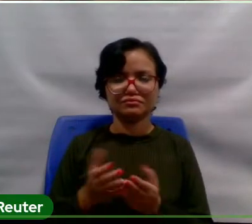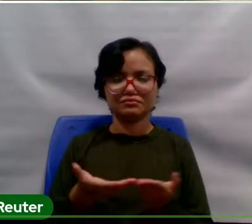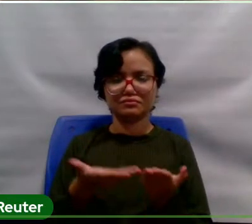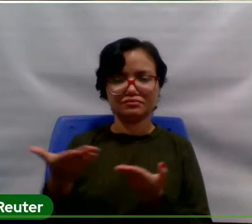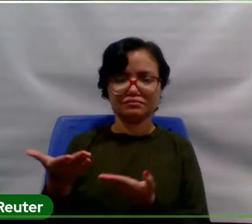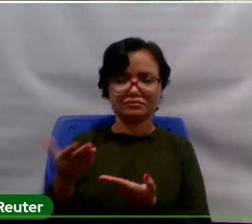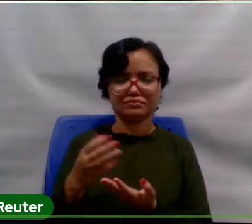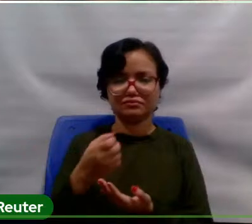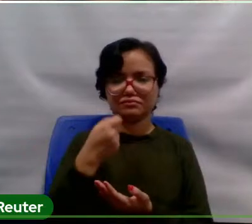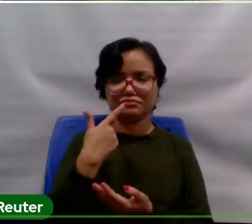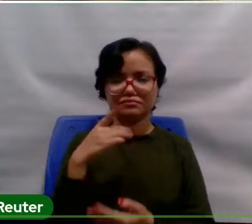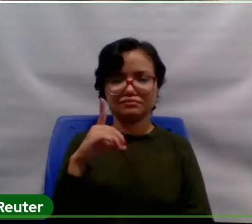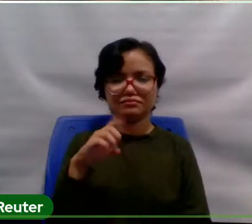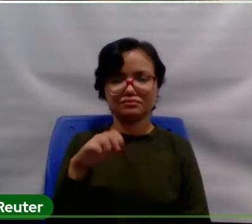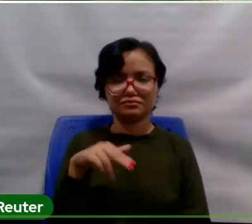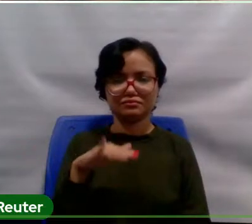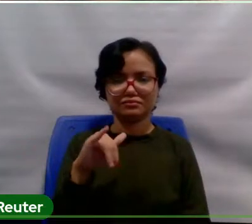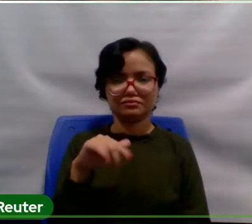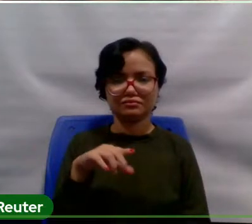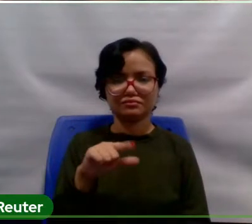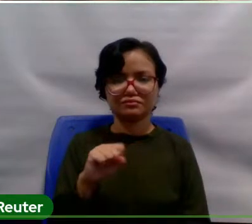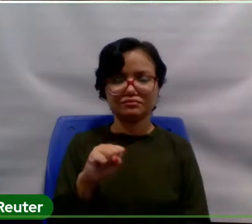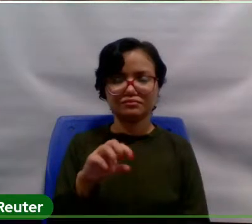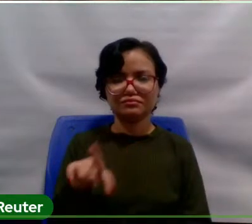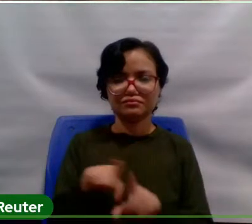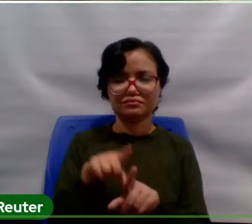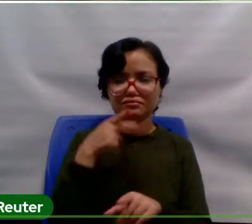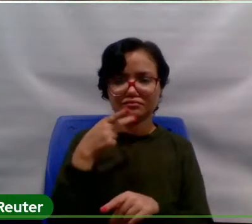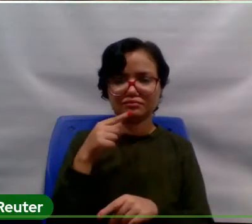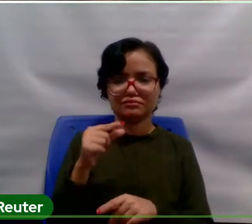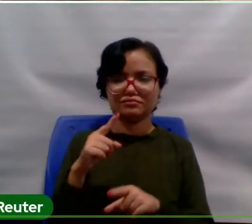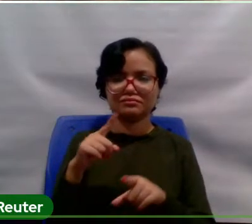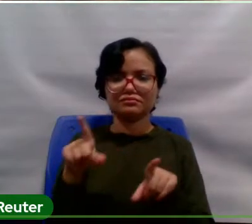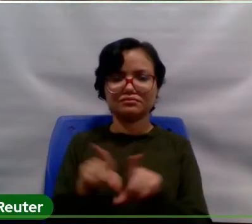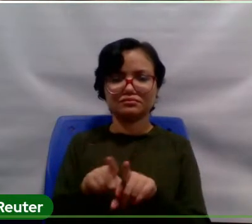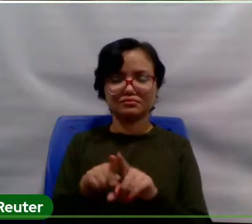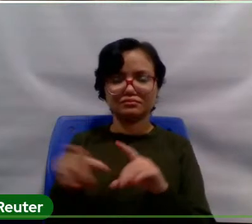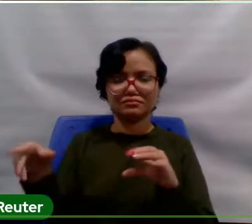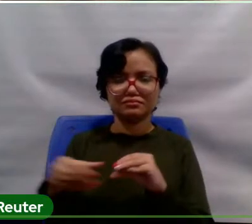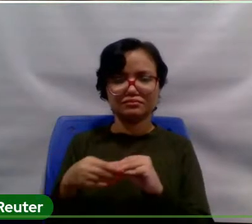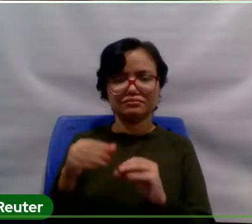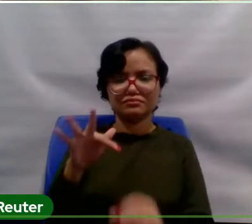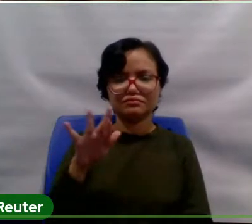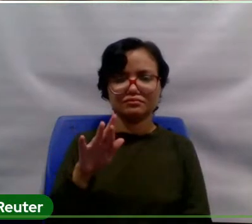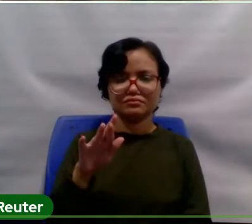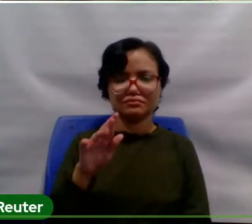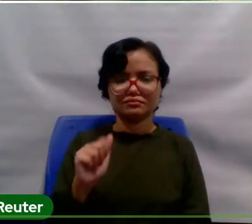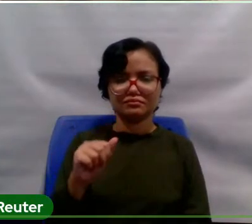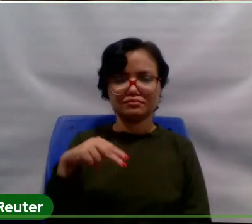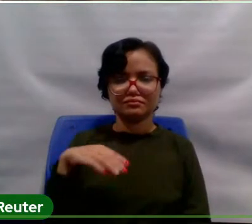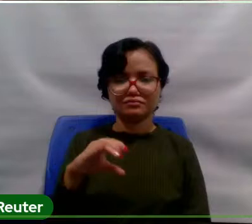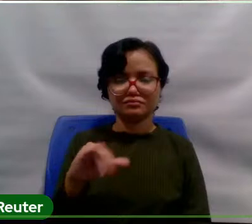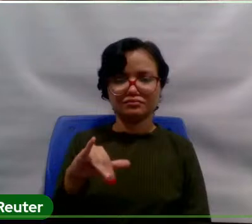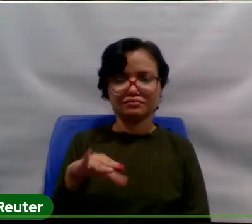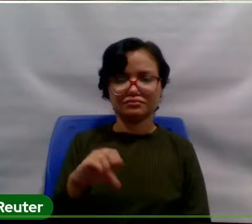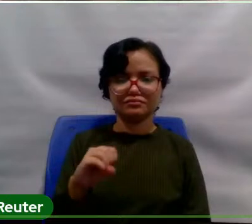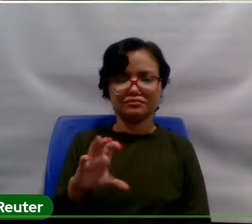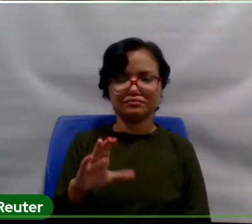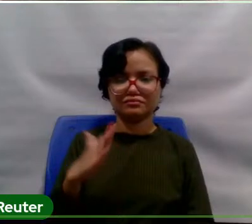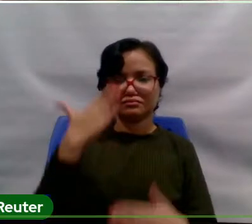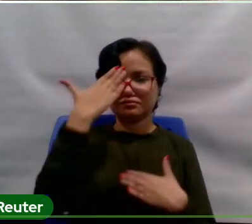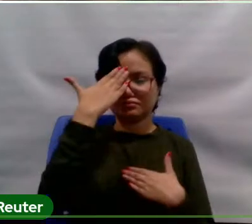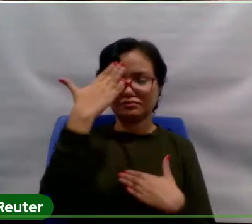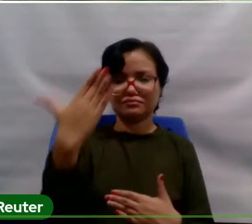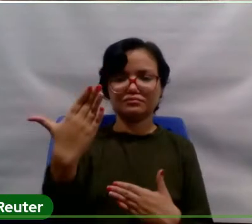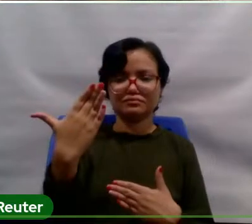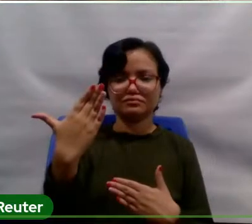Mas eu deixo a fala também do professor Francisco, né? De agradecimento às agências de comento. Em especial a FAPESPA,